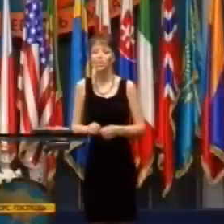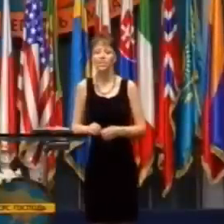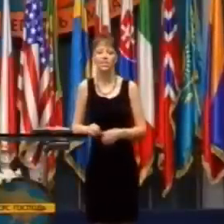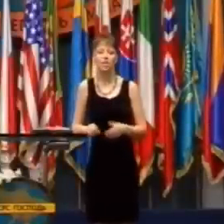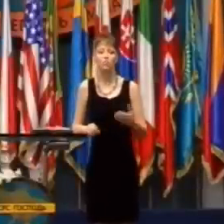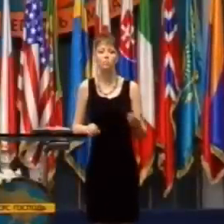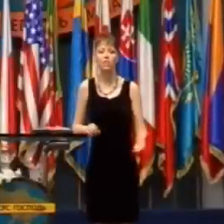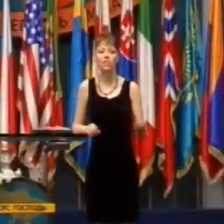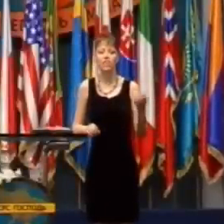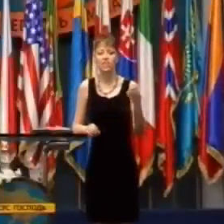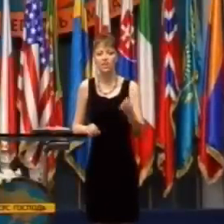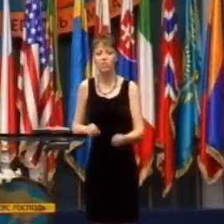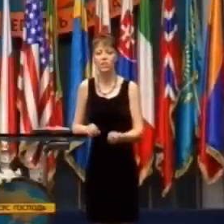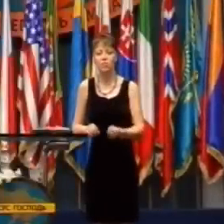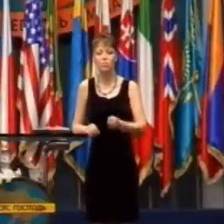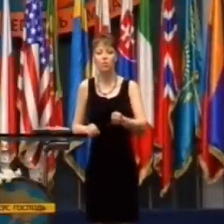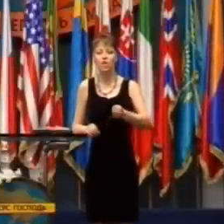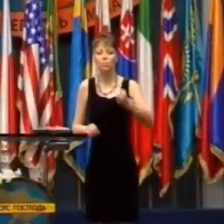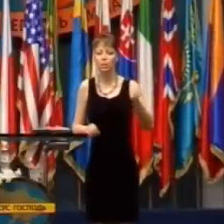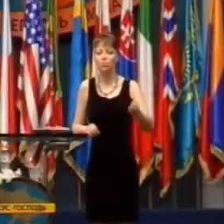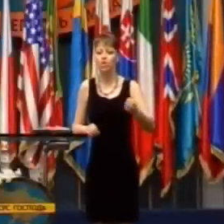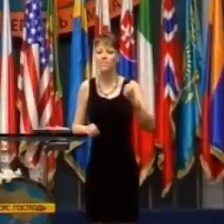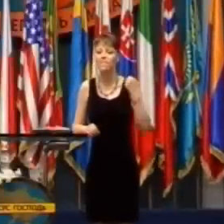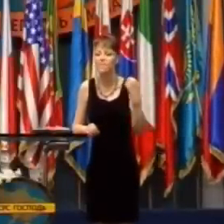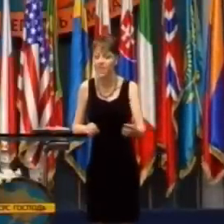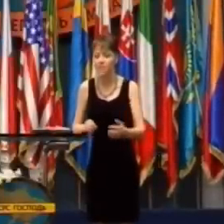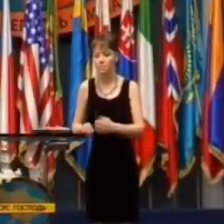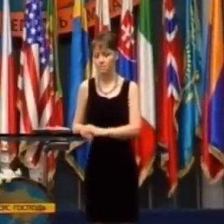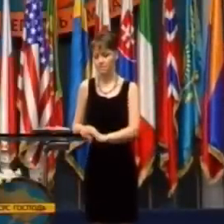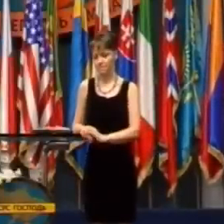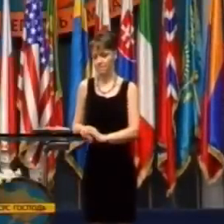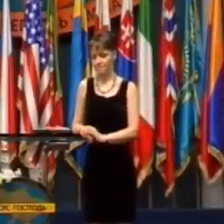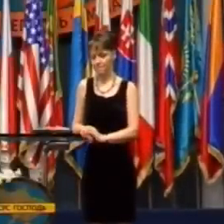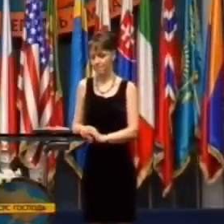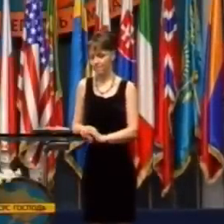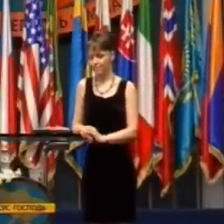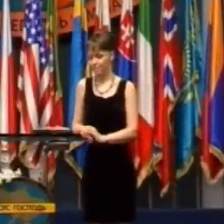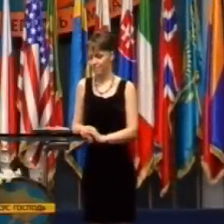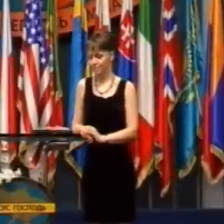Ja by som to povedal ešte takto. Nemáte, pretože neveríte.